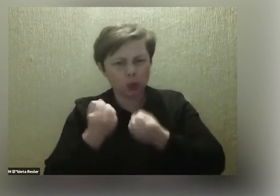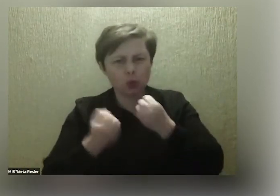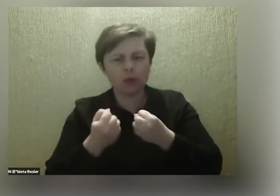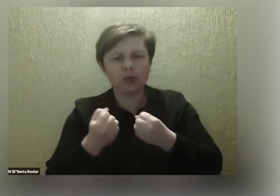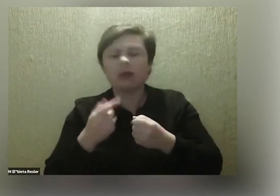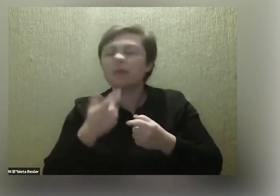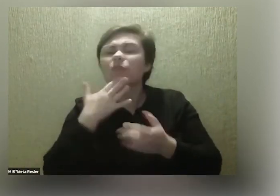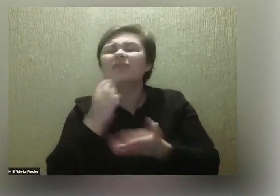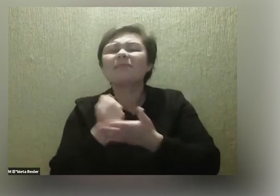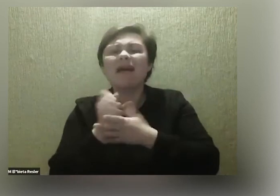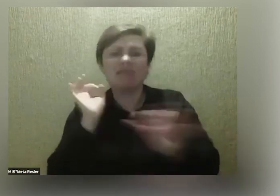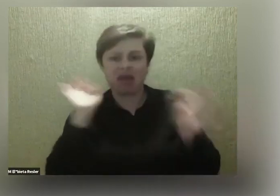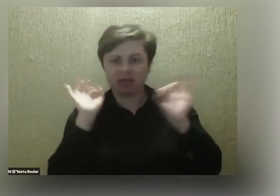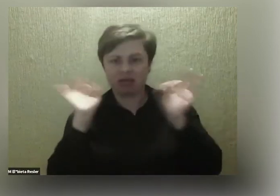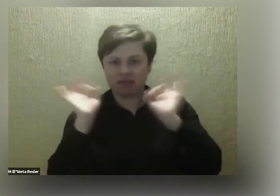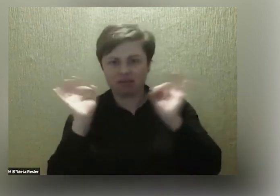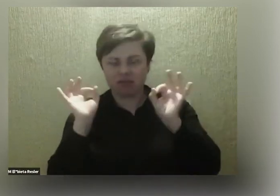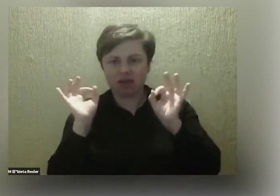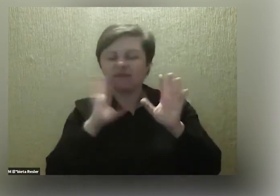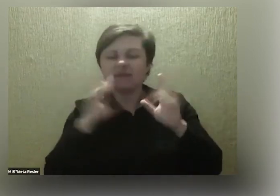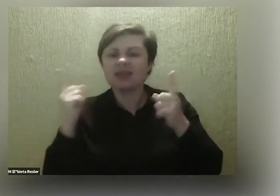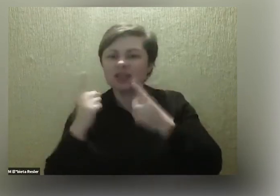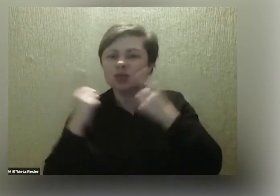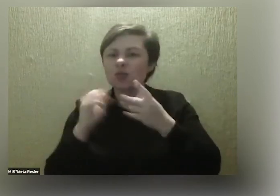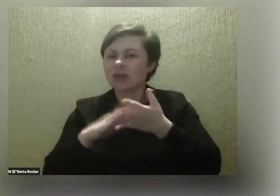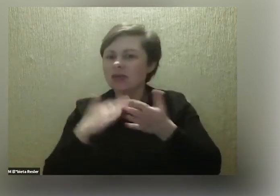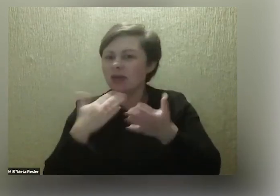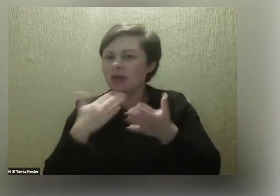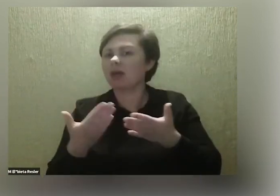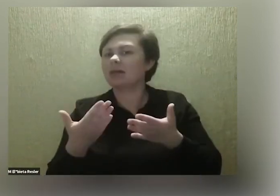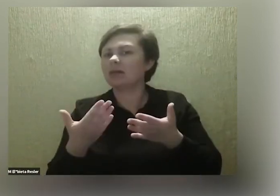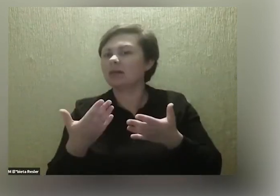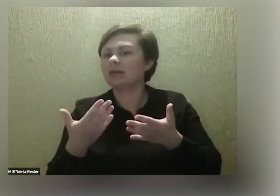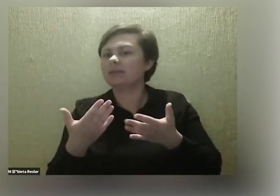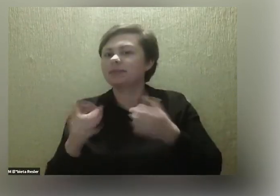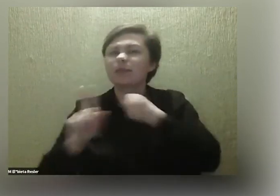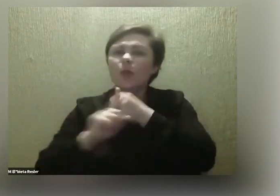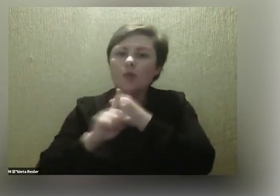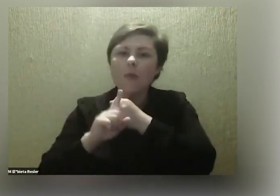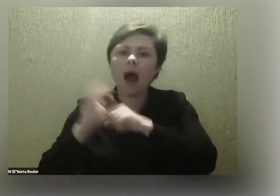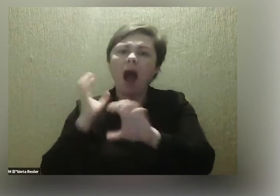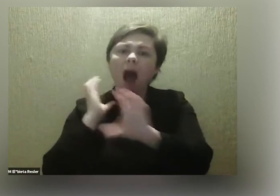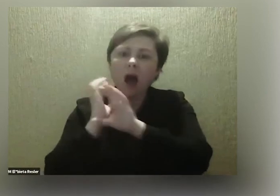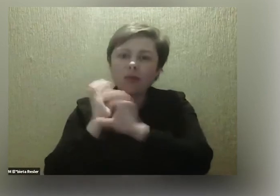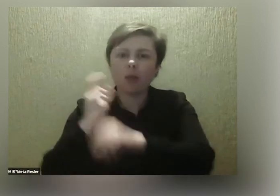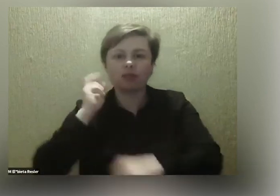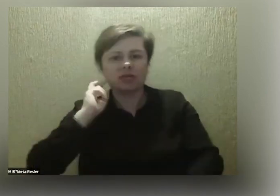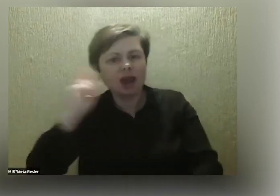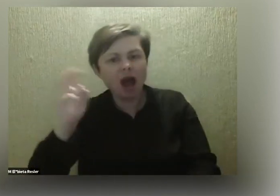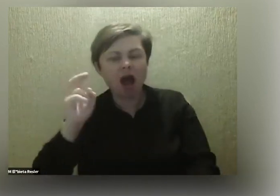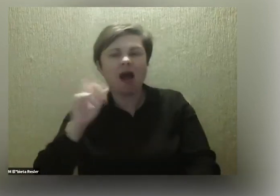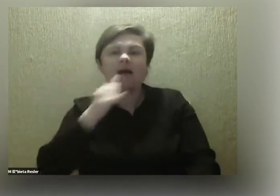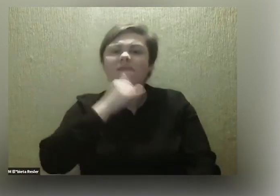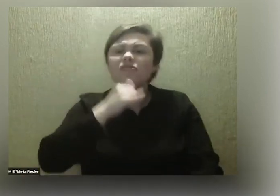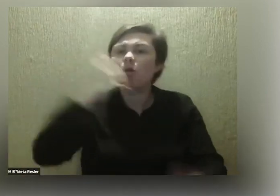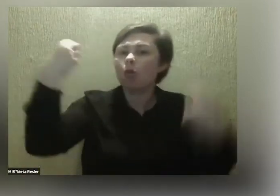informacji, znaczy właśnie takich sytuacji jak na przykład numer autobusu czy tramwaju, zielone